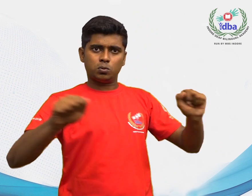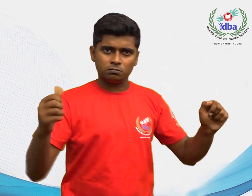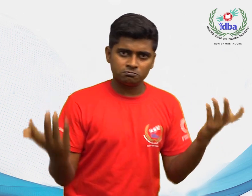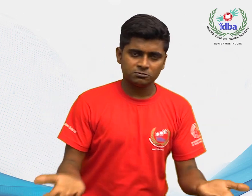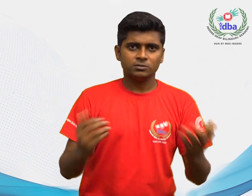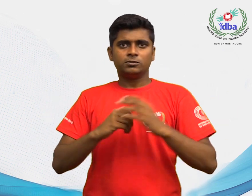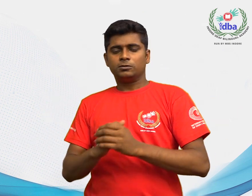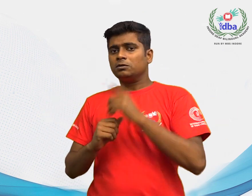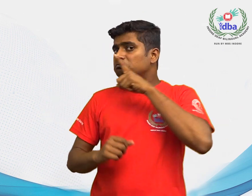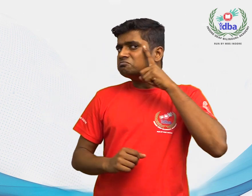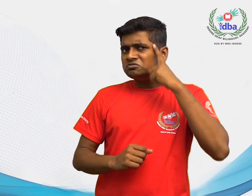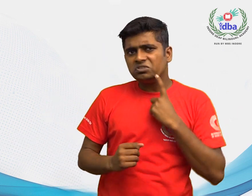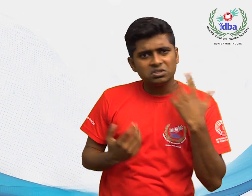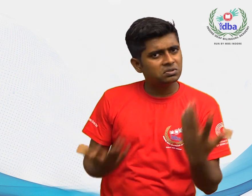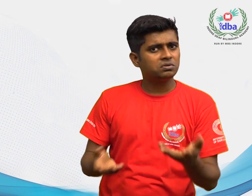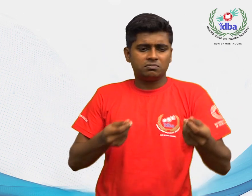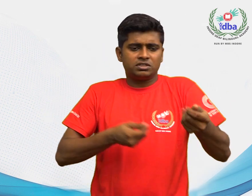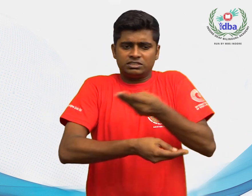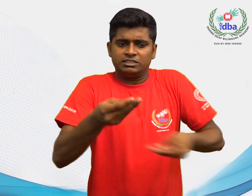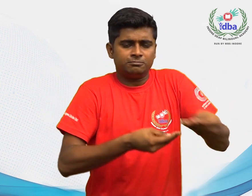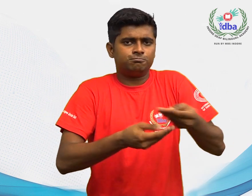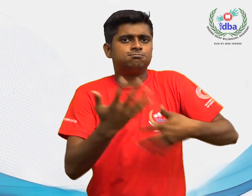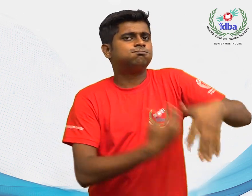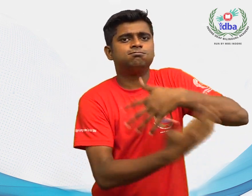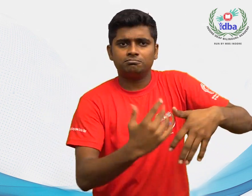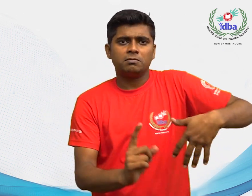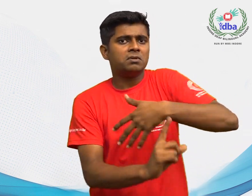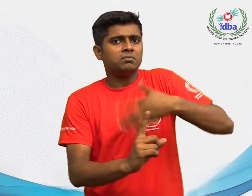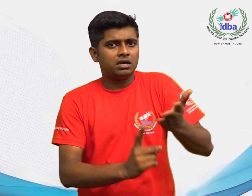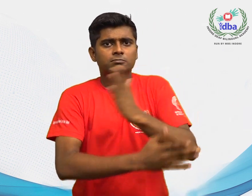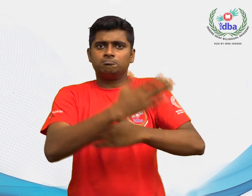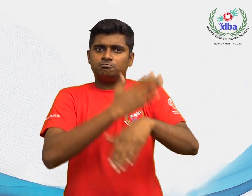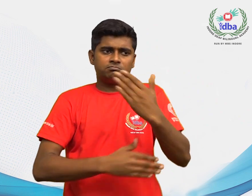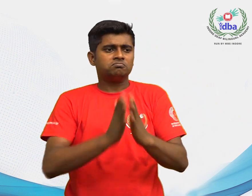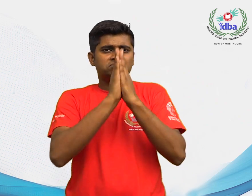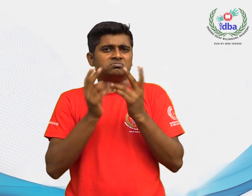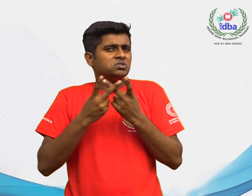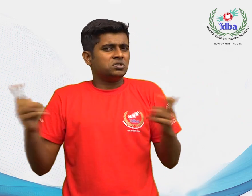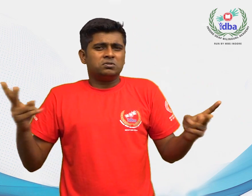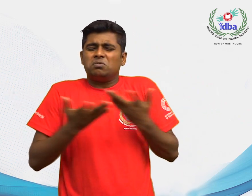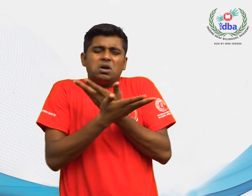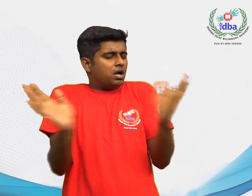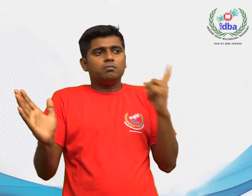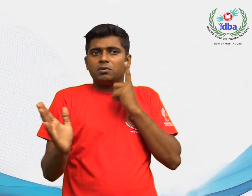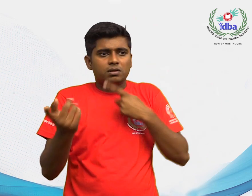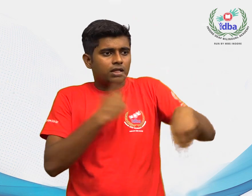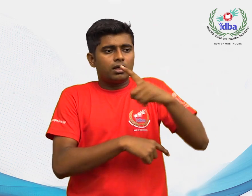गोरेवा काले, सामाजिक आर्थिक प्रिष्ट भूमी, विकलांगता, धर्म आदी के आधार पर अलग-अलग है